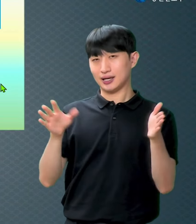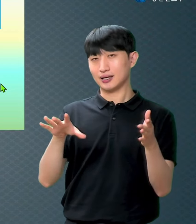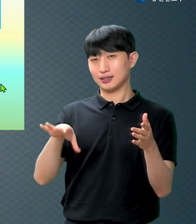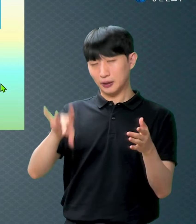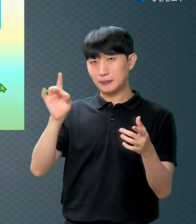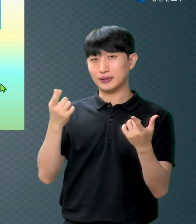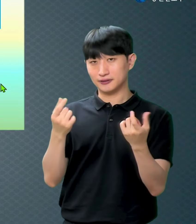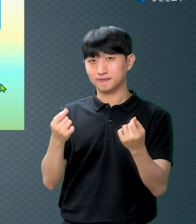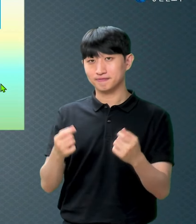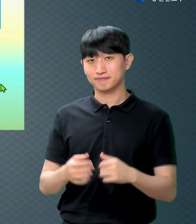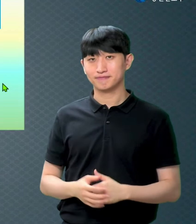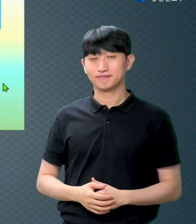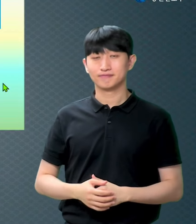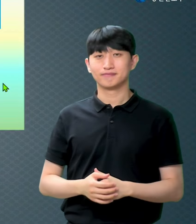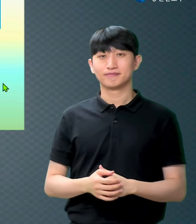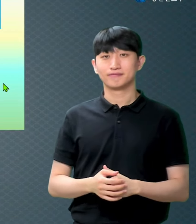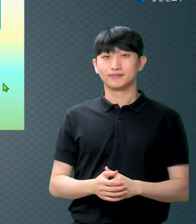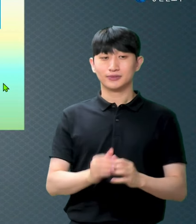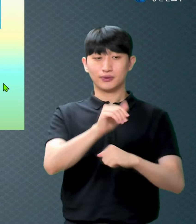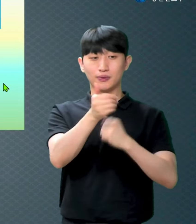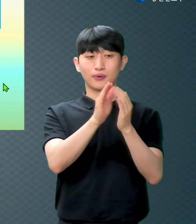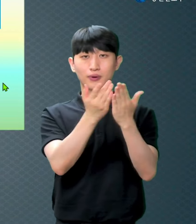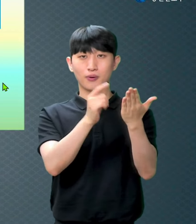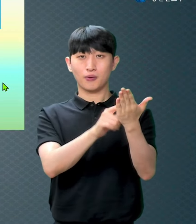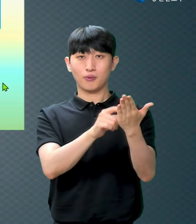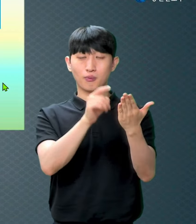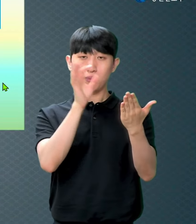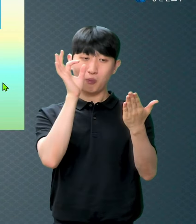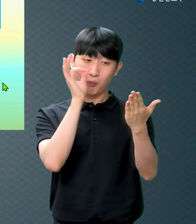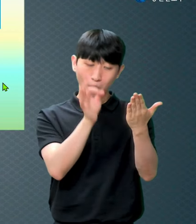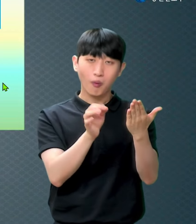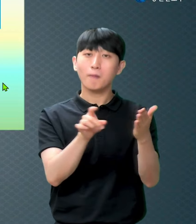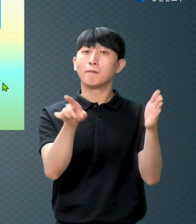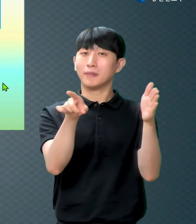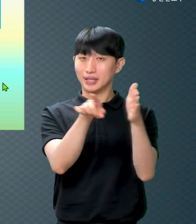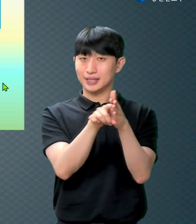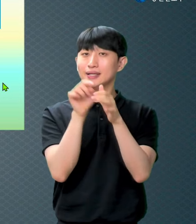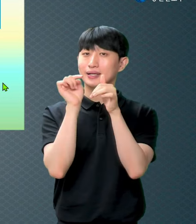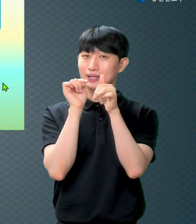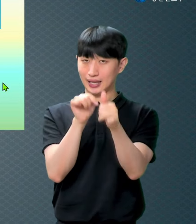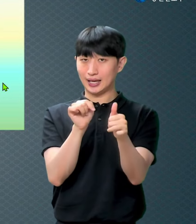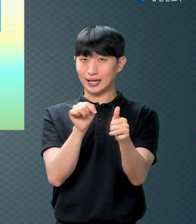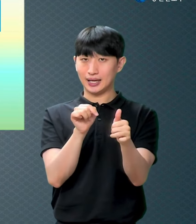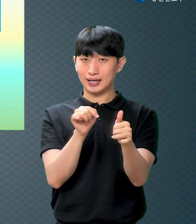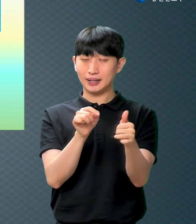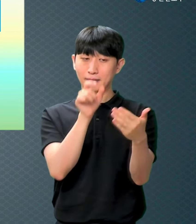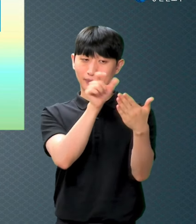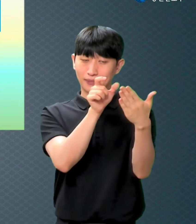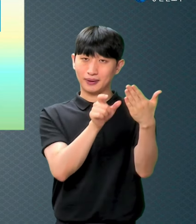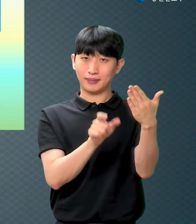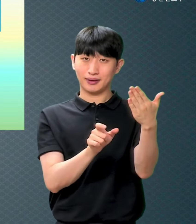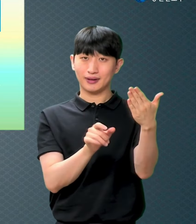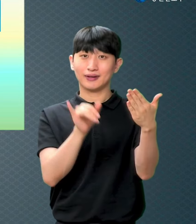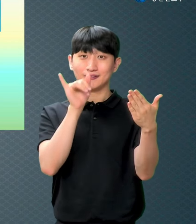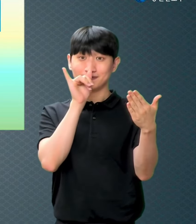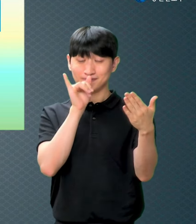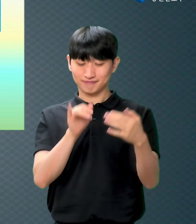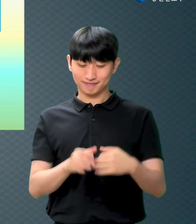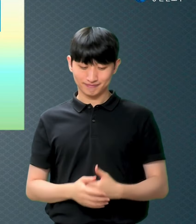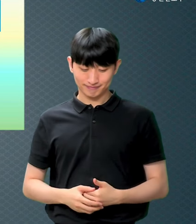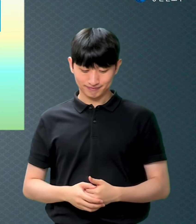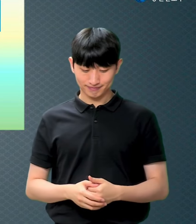말씀이 많이 나오죠 뭐 해라 이거보다 믿어라 자 그 다음에 세